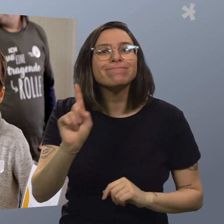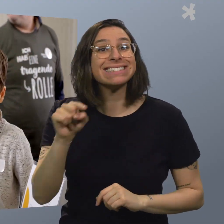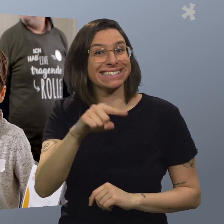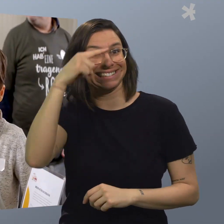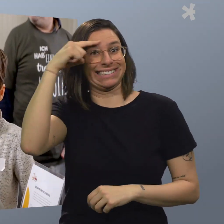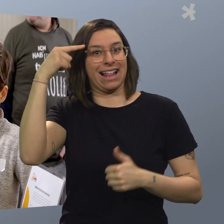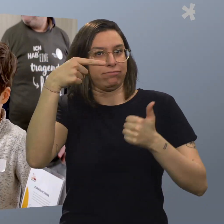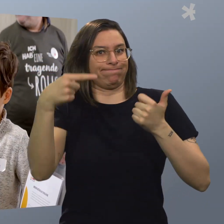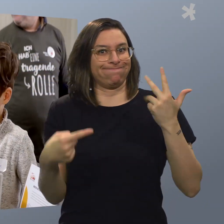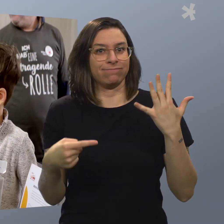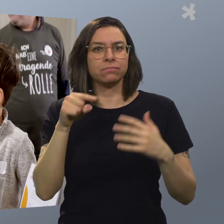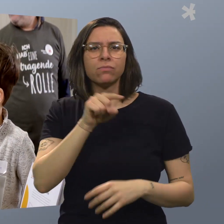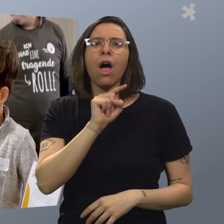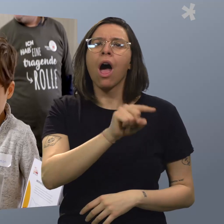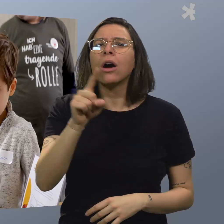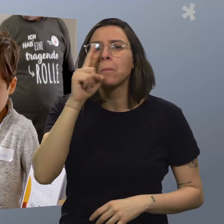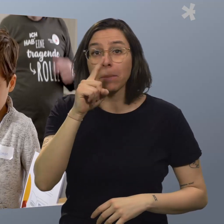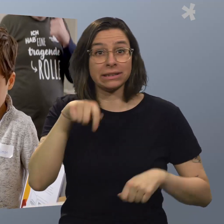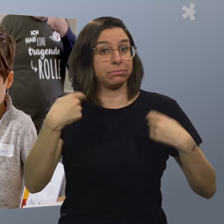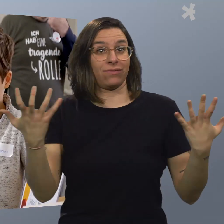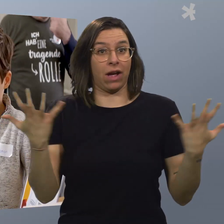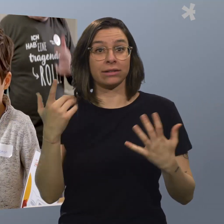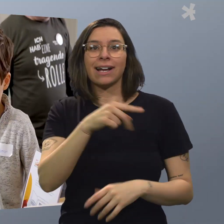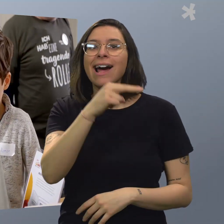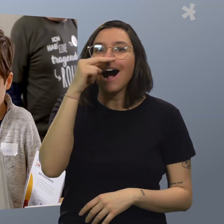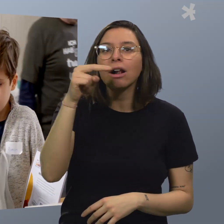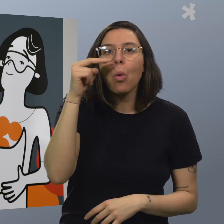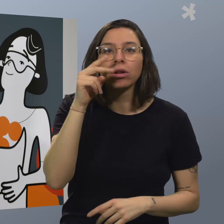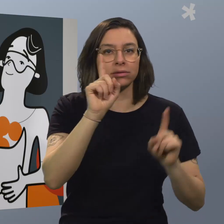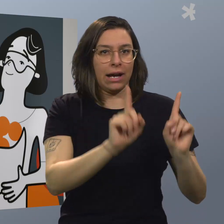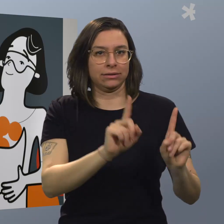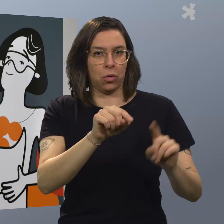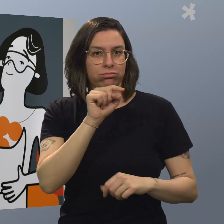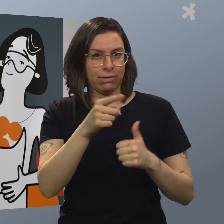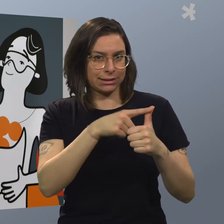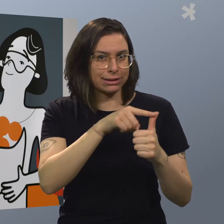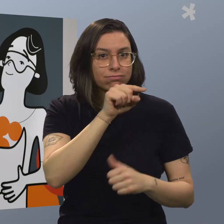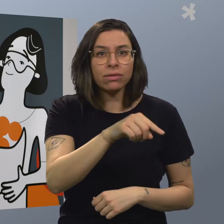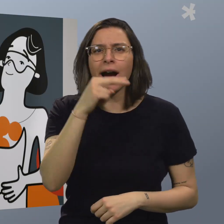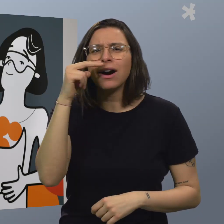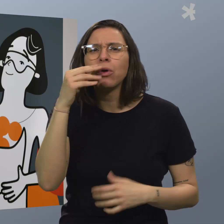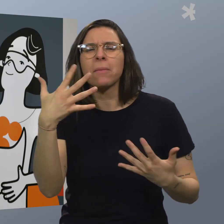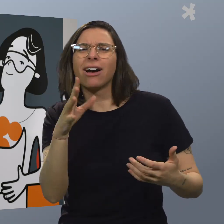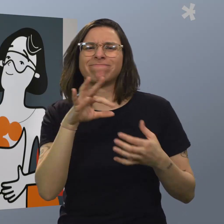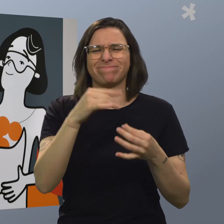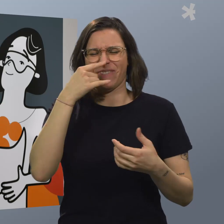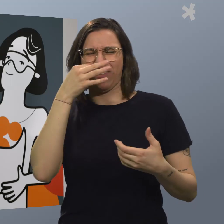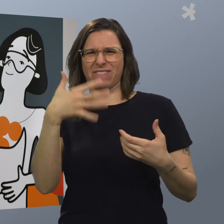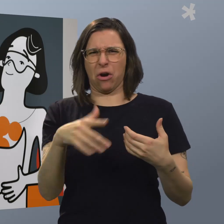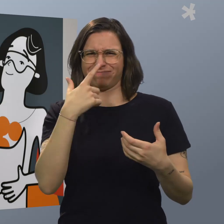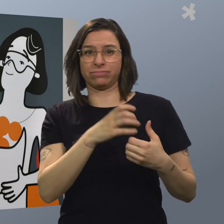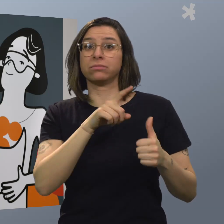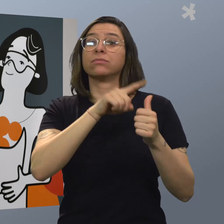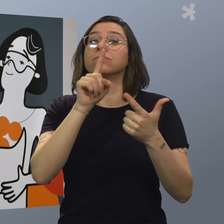Kinder, an fünf Stationen diese Sinne einzusetzen. Also es gibt eine Geruchsstation, der Geruch des